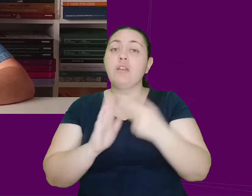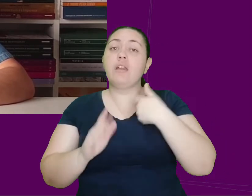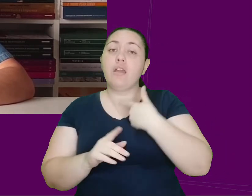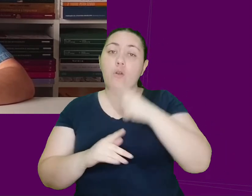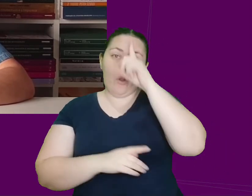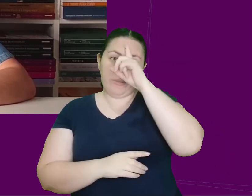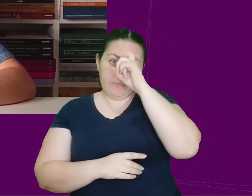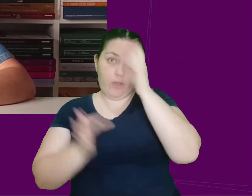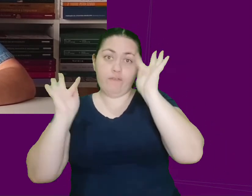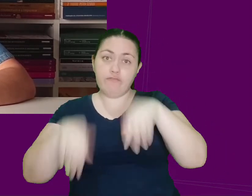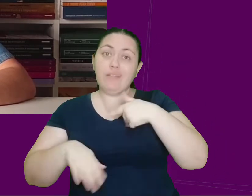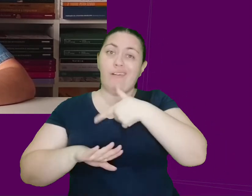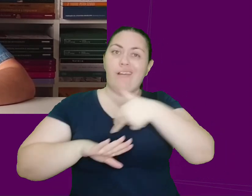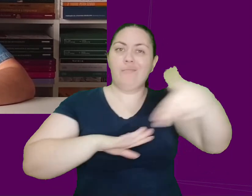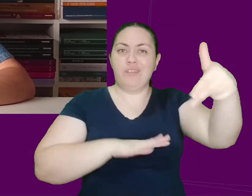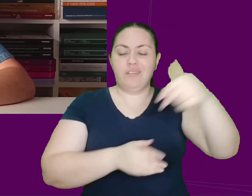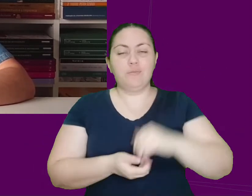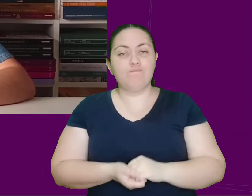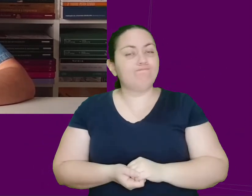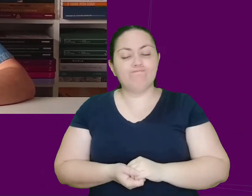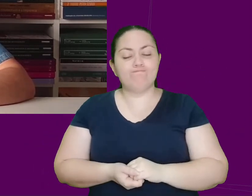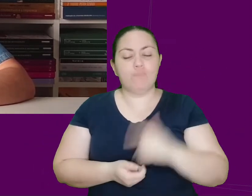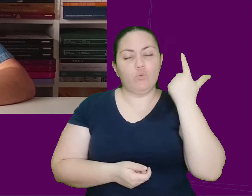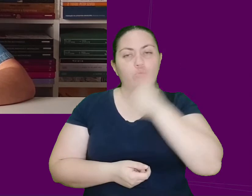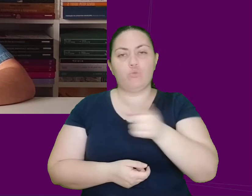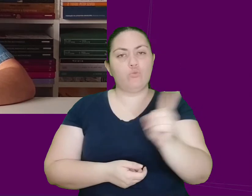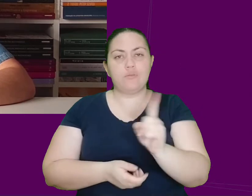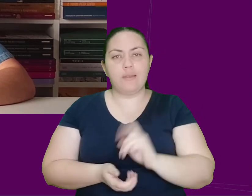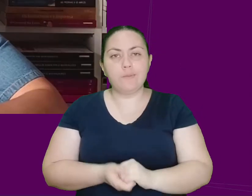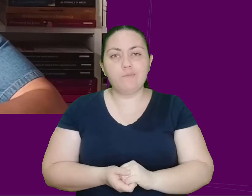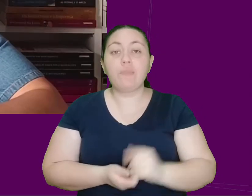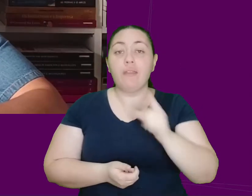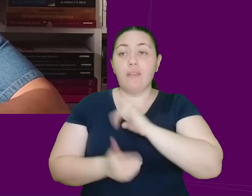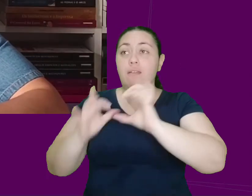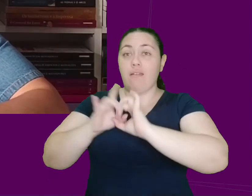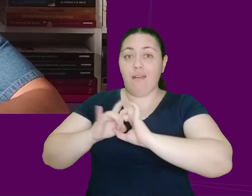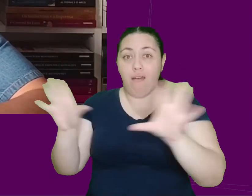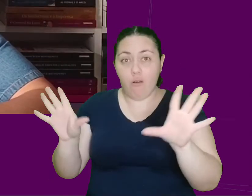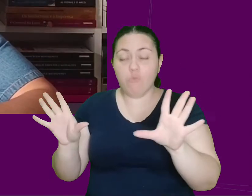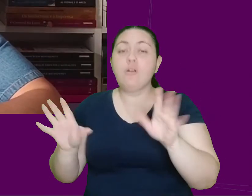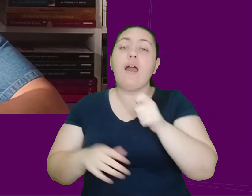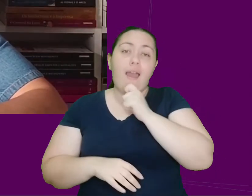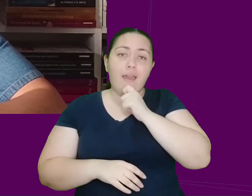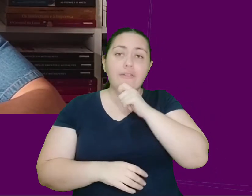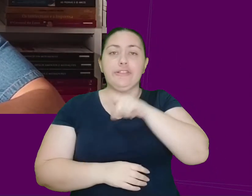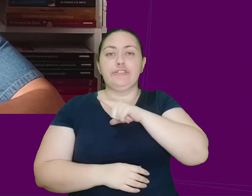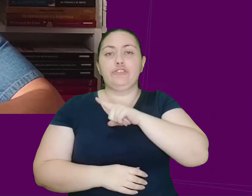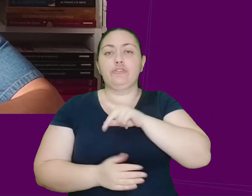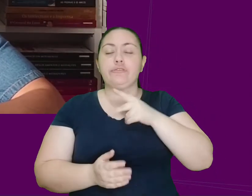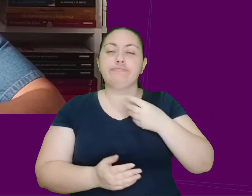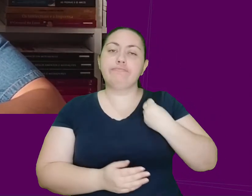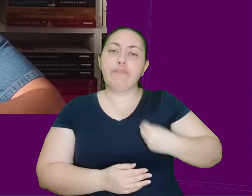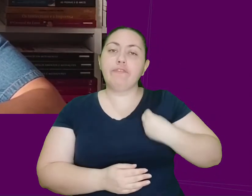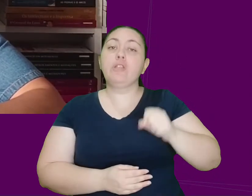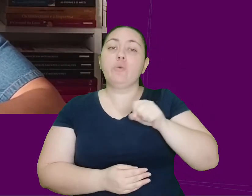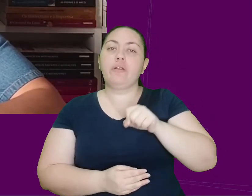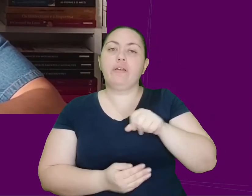andando. Contudo, não foi isso que aconteceu. Quando teve alta, ele ainda estava entre a maca e a cadeira de rodas.